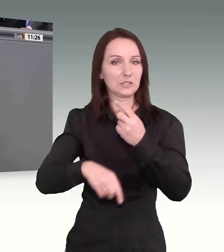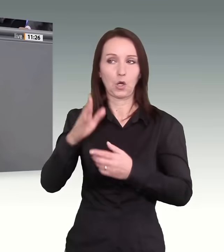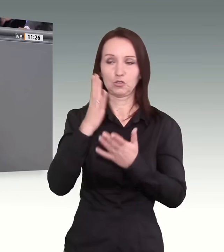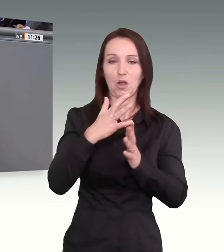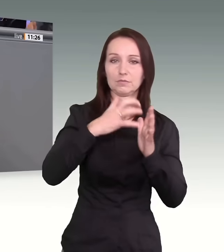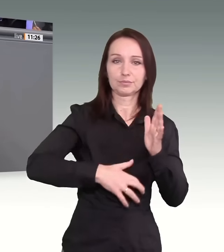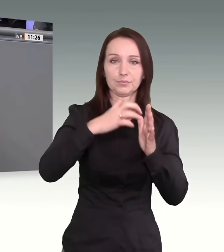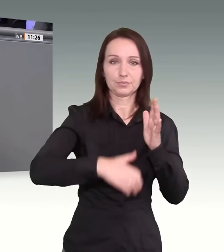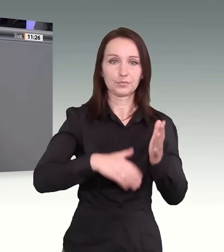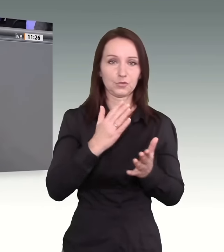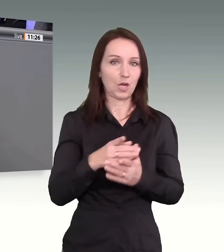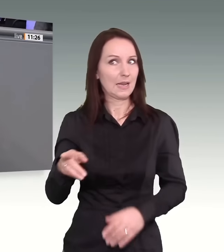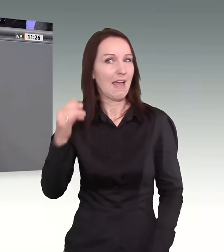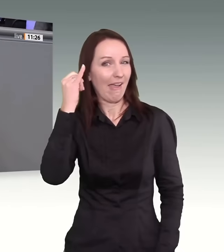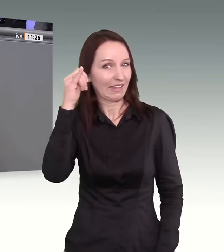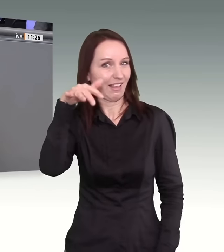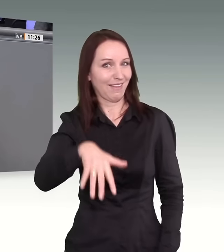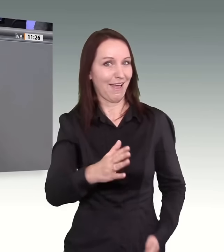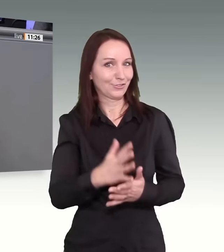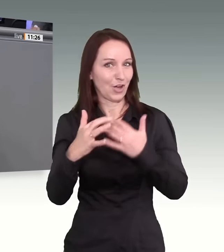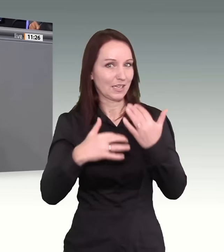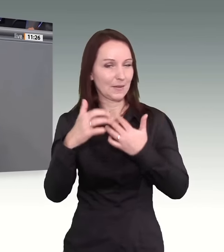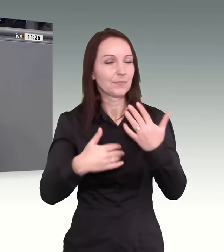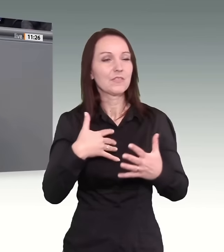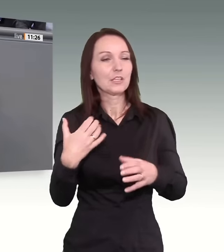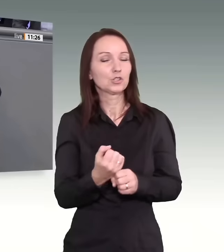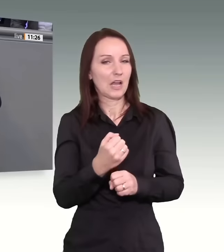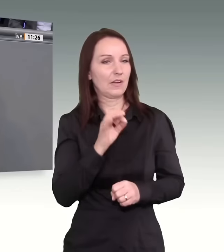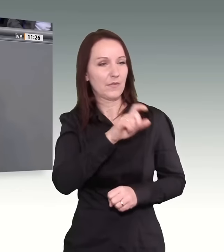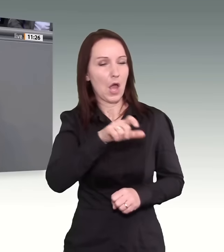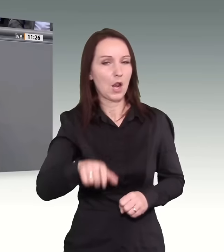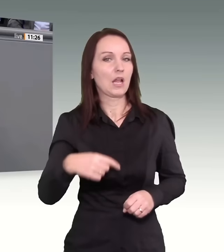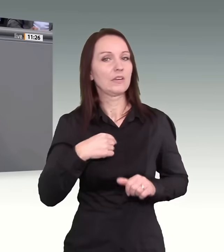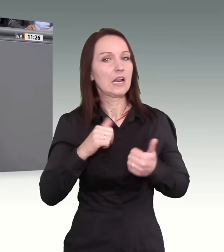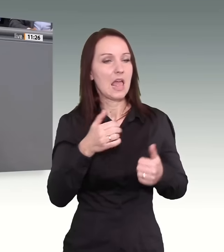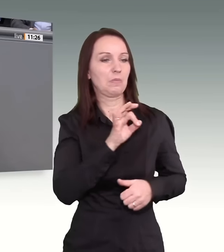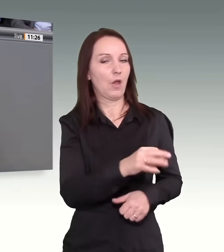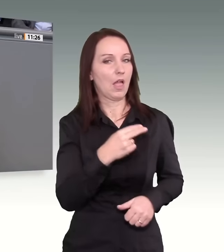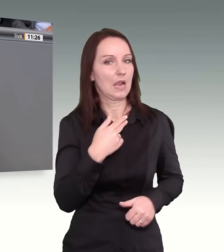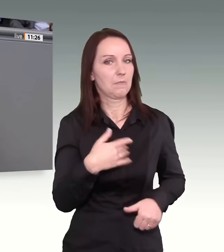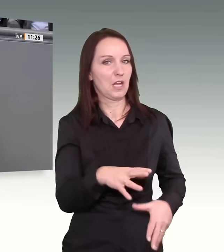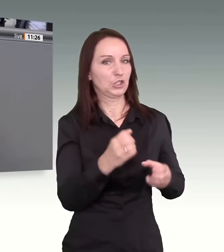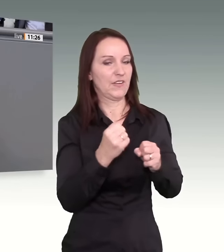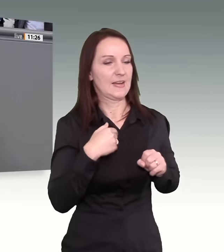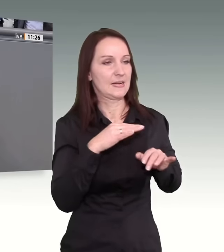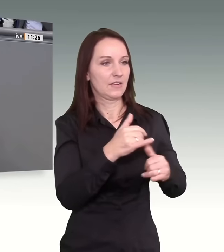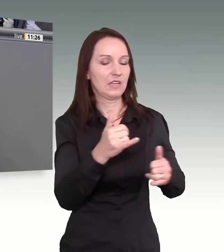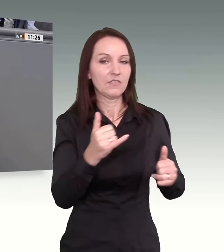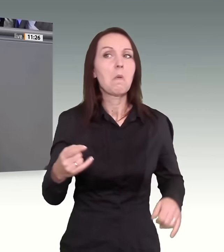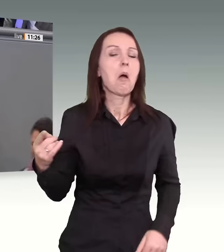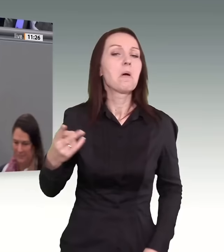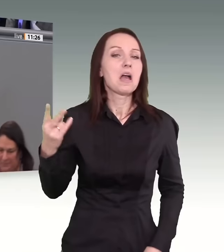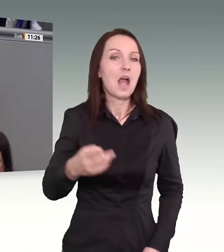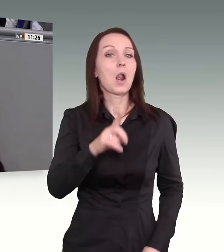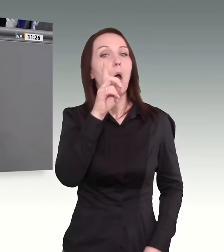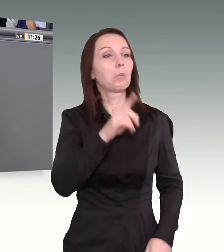wie schaffen wir es massenhaft Leuten, das Leben so schwer zu machen, übrigens unabhängig davon, ob Sie Asylsuchende sind oder andere Drittstaatler